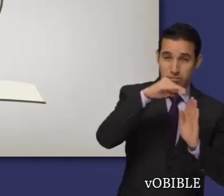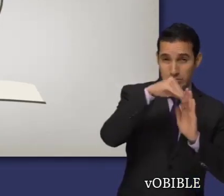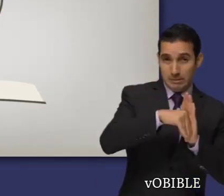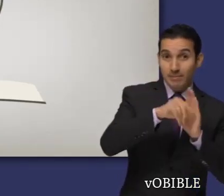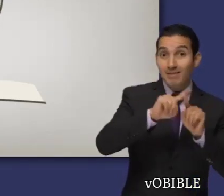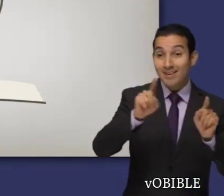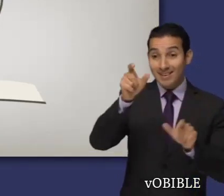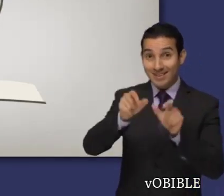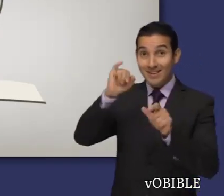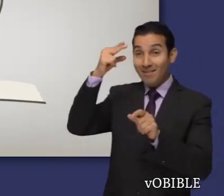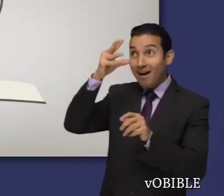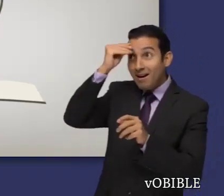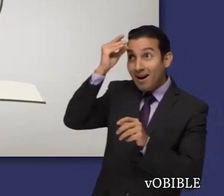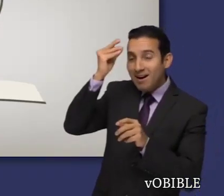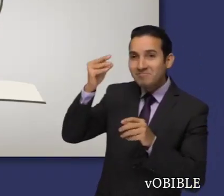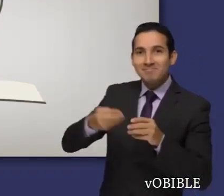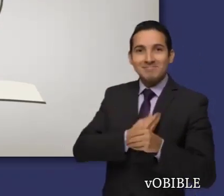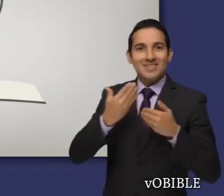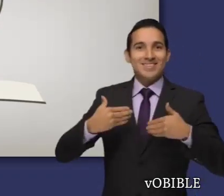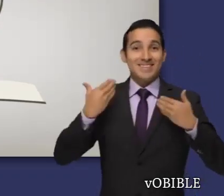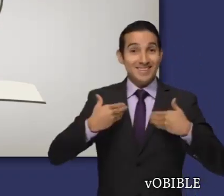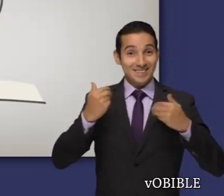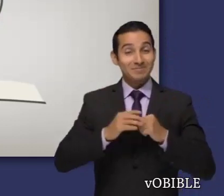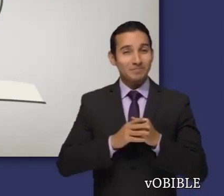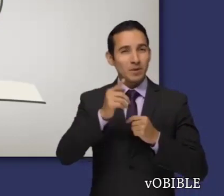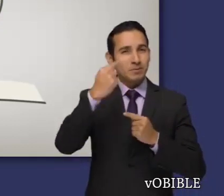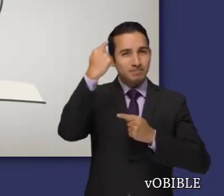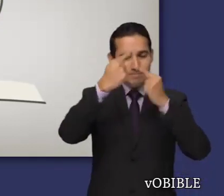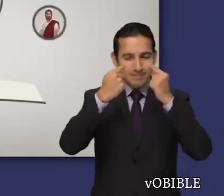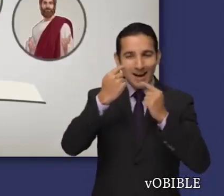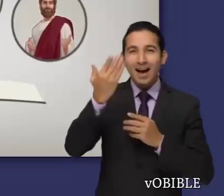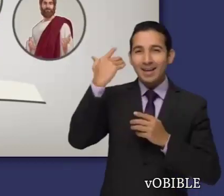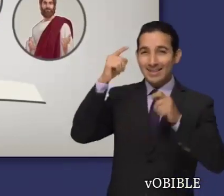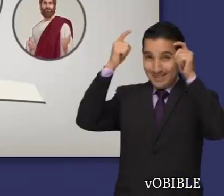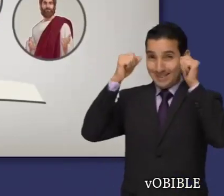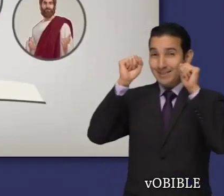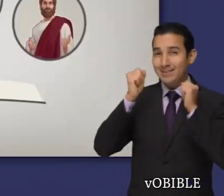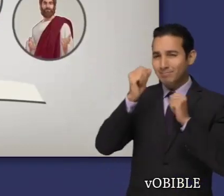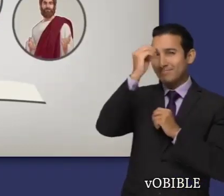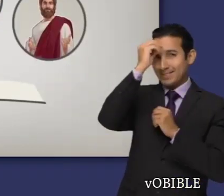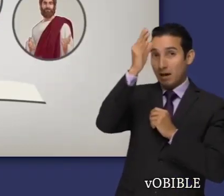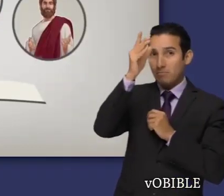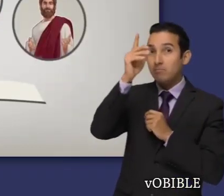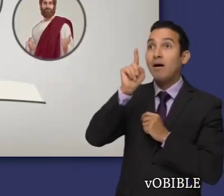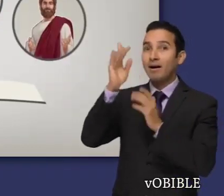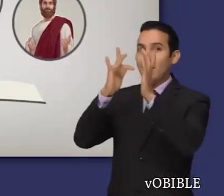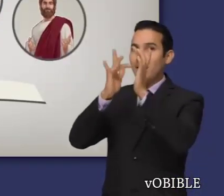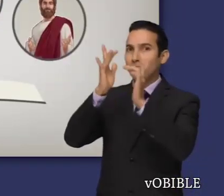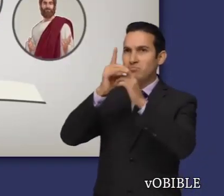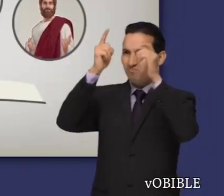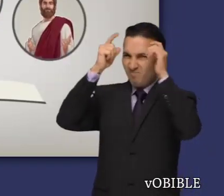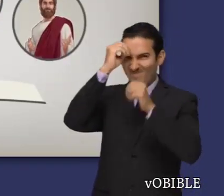adoración verdadera produce paz y felicidad. Y medite en que tenemos un rey infinitamente más sabio que Salomón,